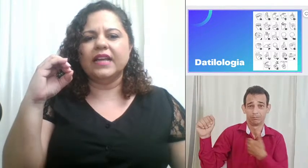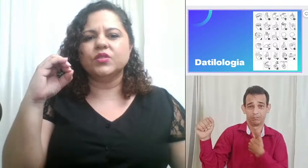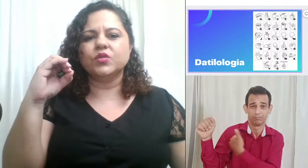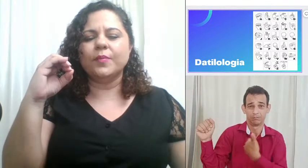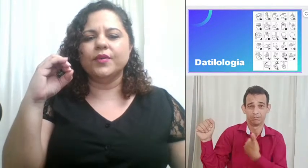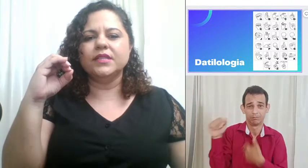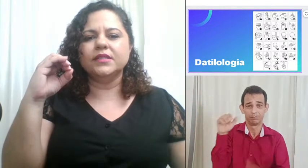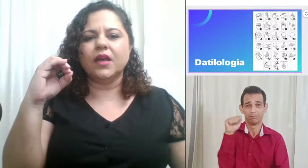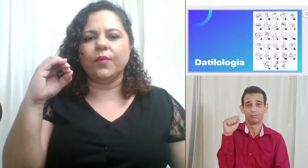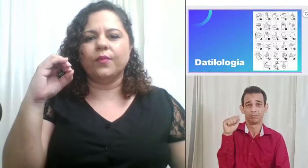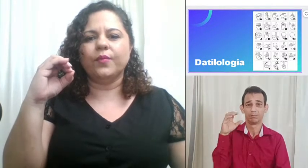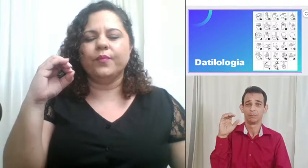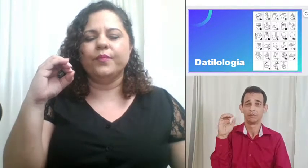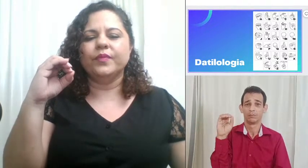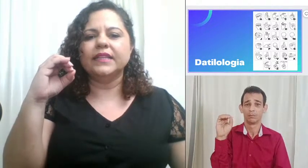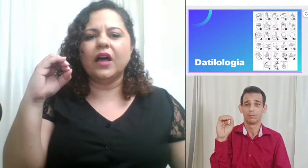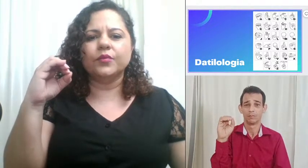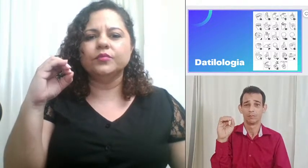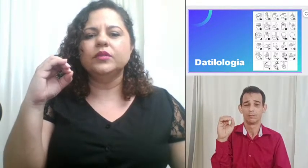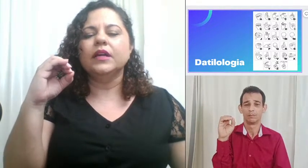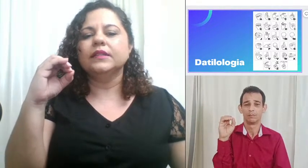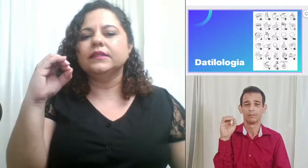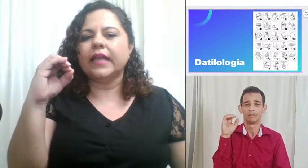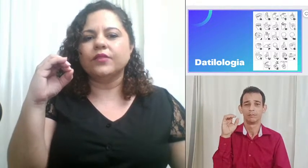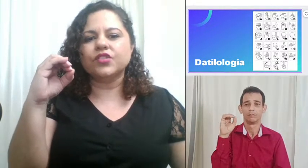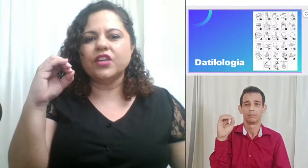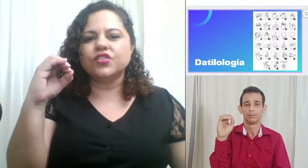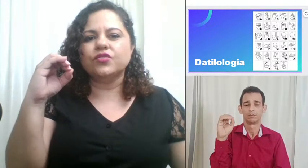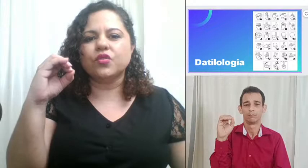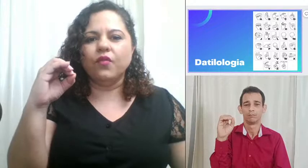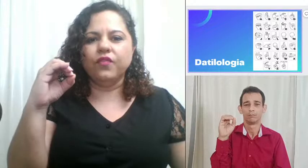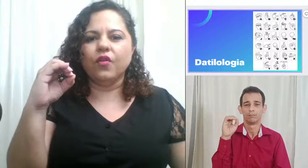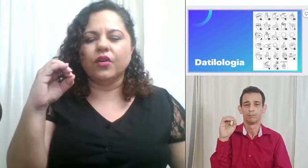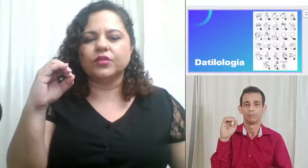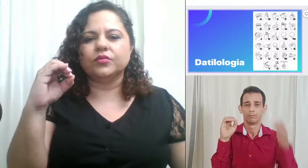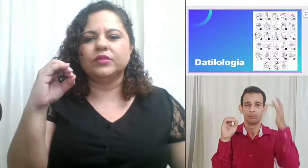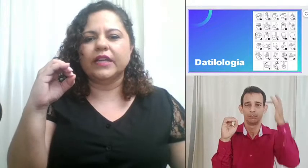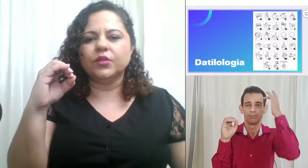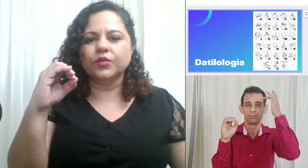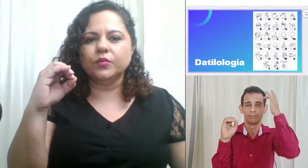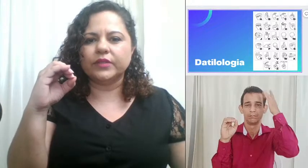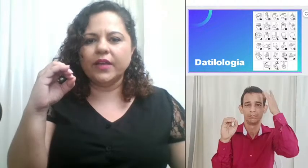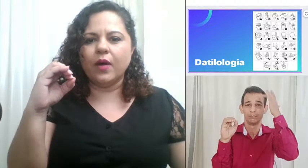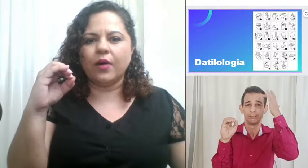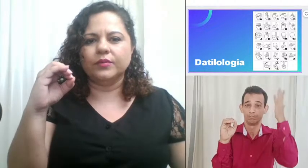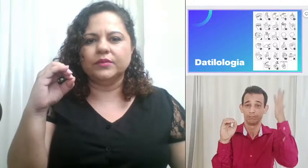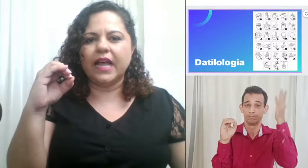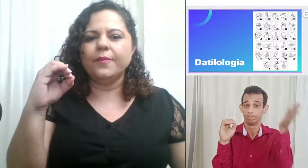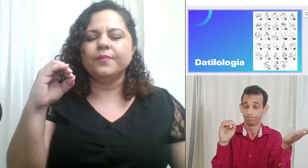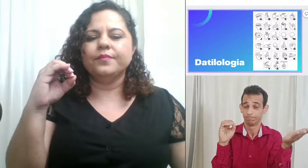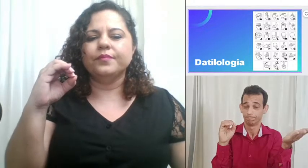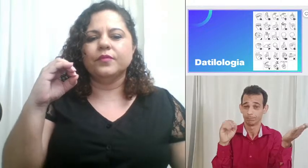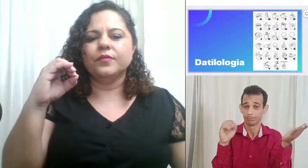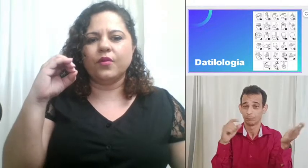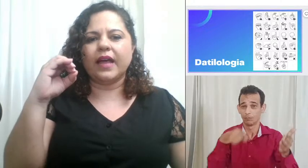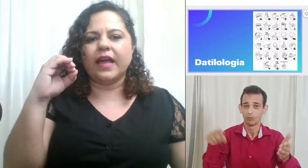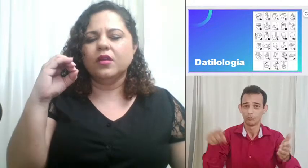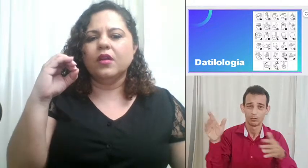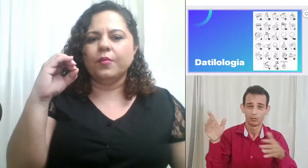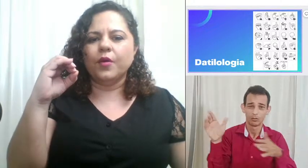a sua posição cada um tem um jeitinho de conforto nem todo mundo é igual tá no meu caso o meu